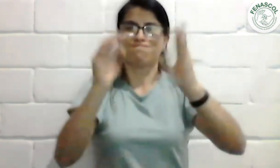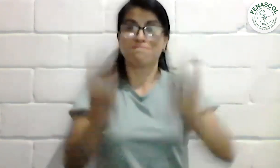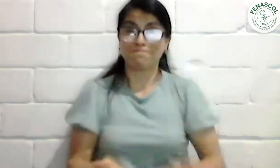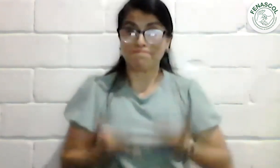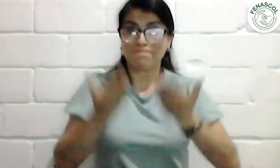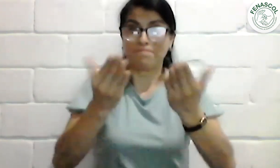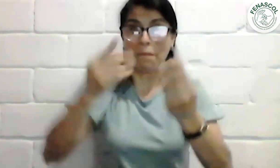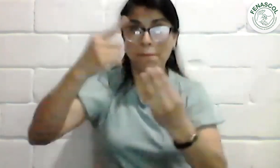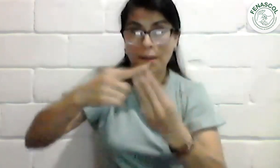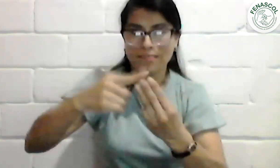comunidad sorda.